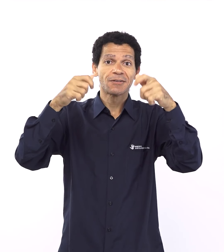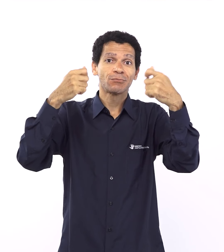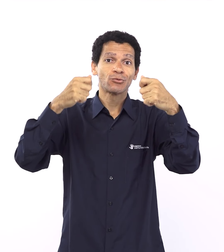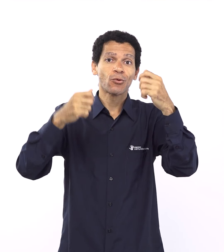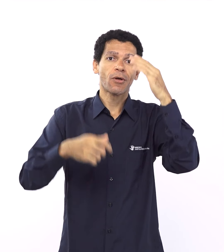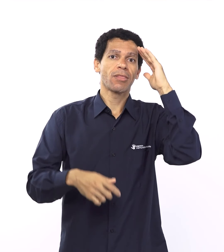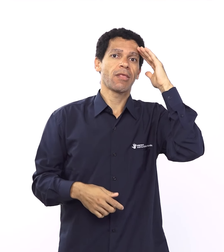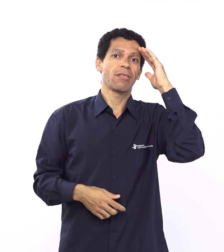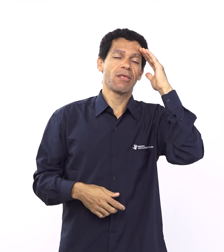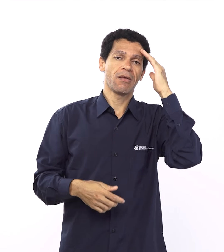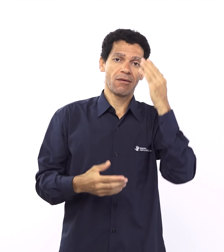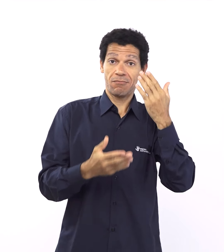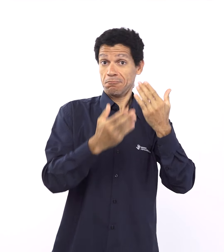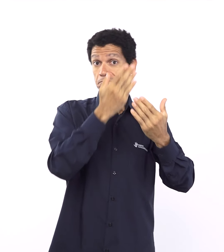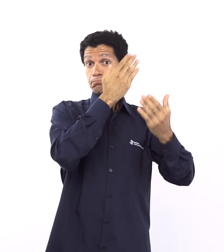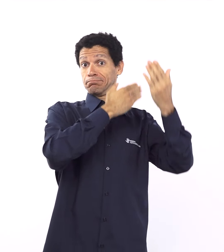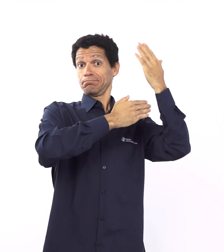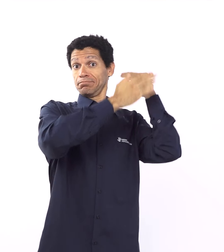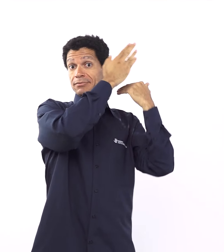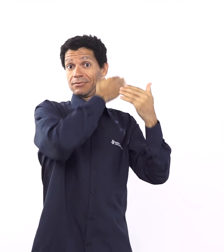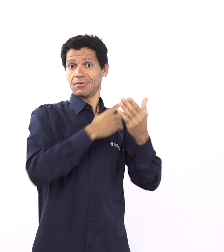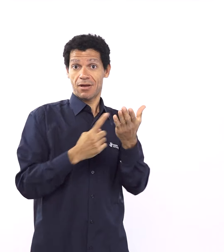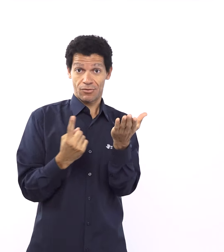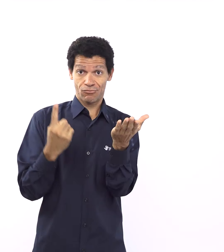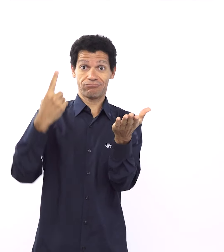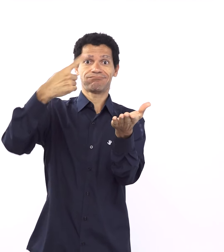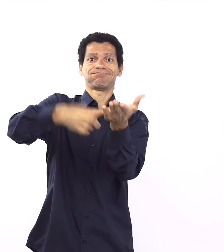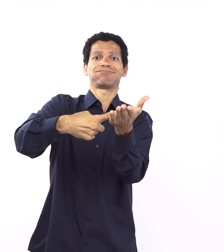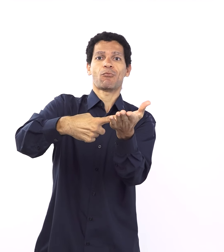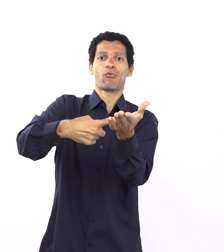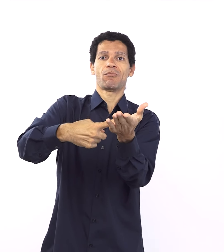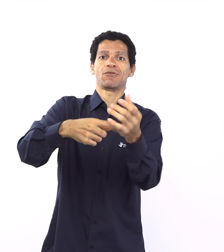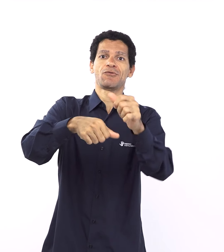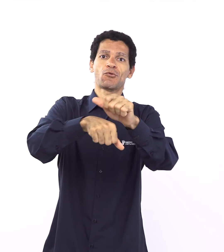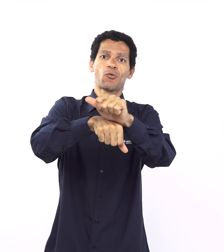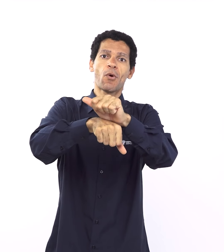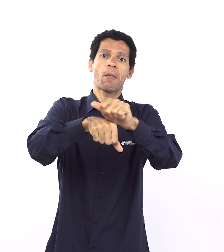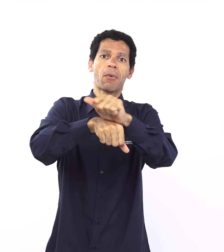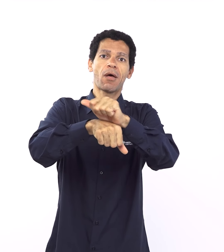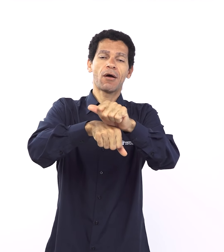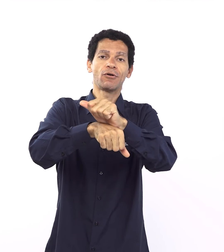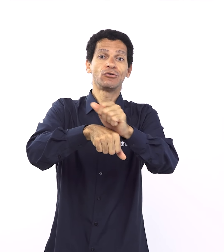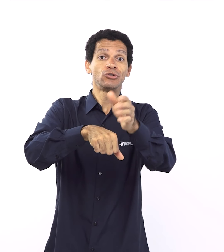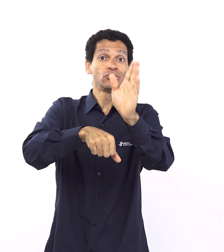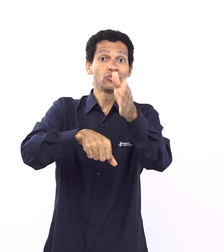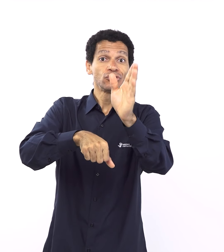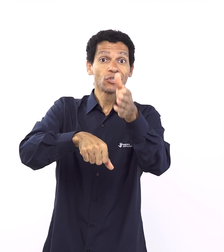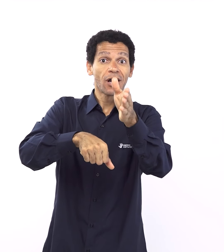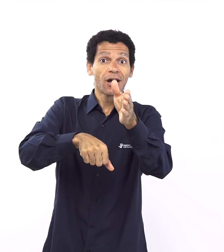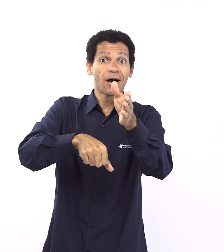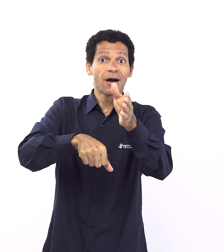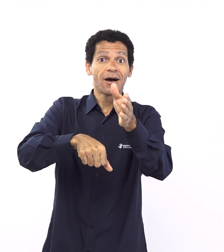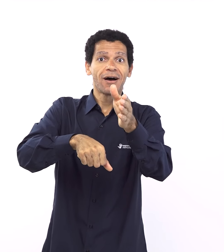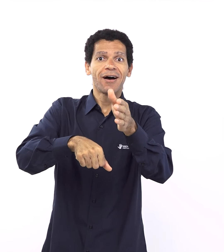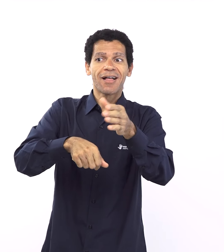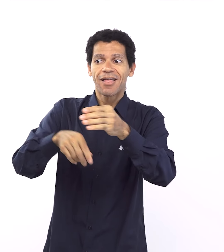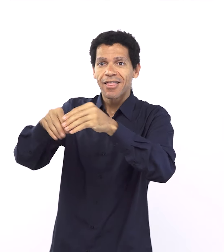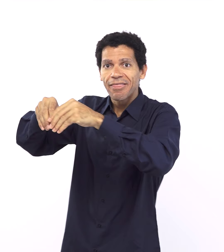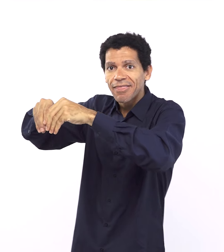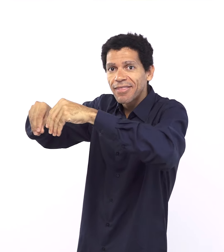Deus permitiu que o povo de Israel ficasse no Egito como escravo para oferecer um tempo um longo tempo